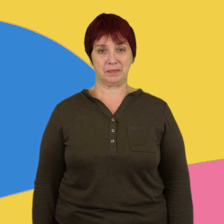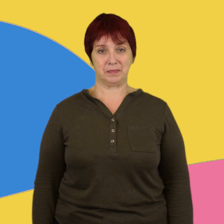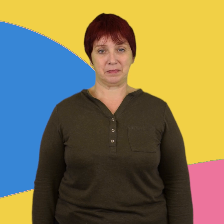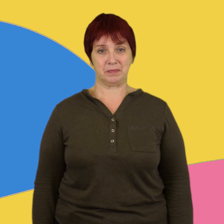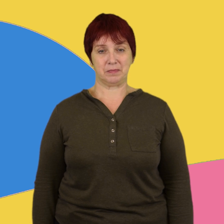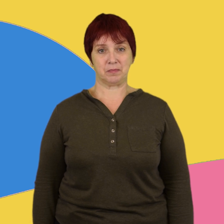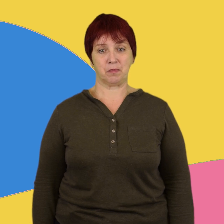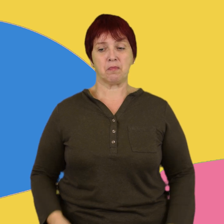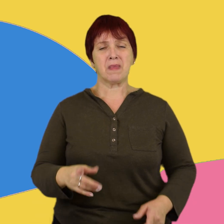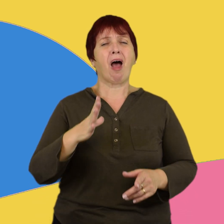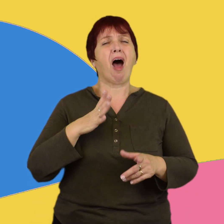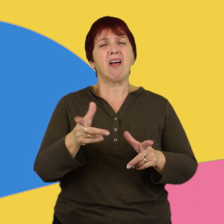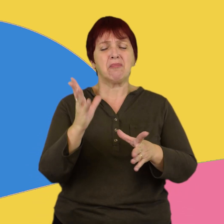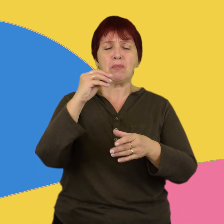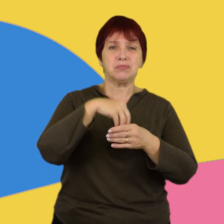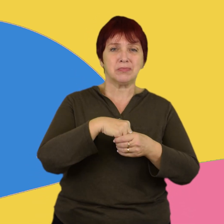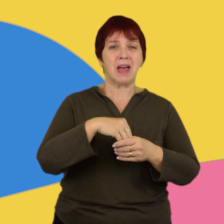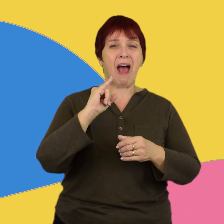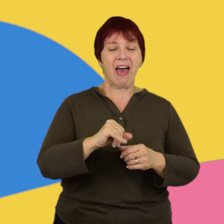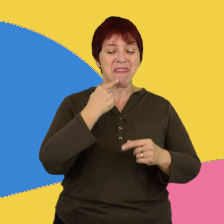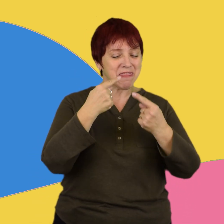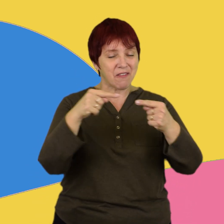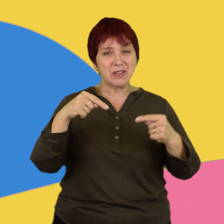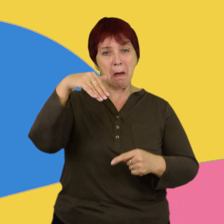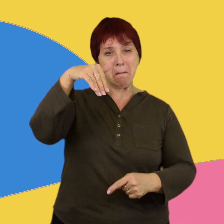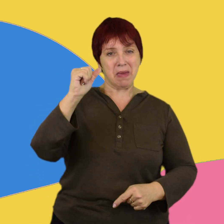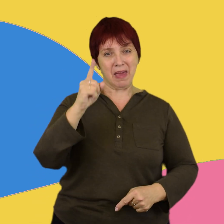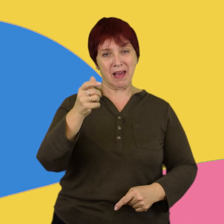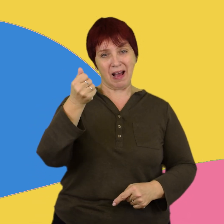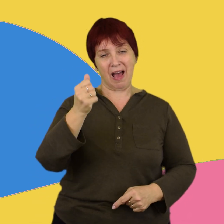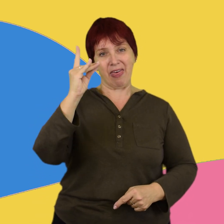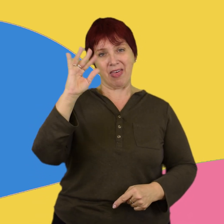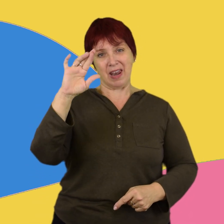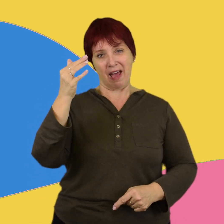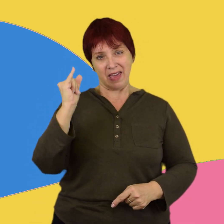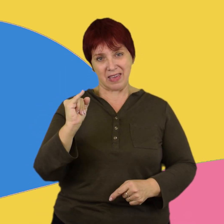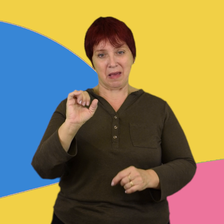Compuesta por Mega Drive, Nintendo,